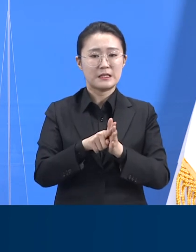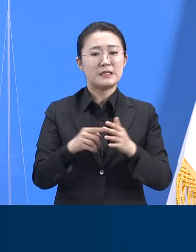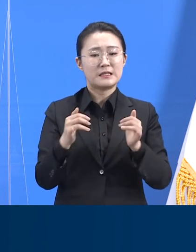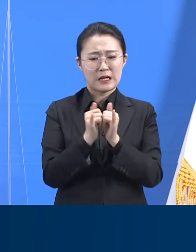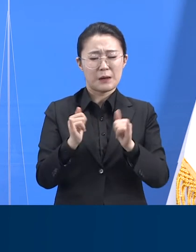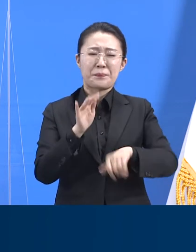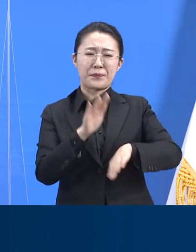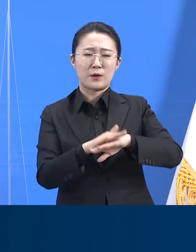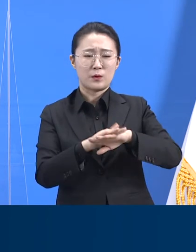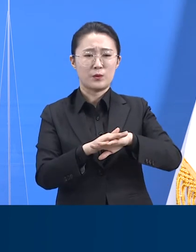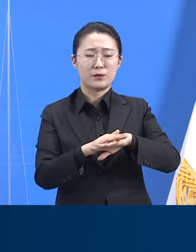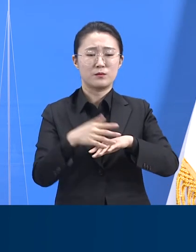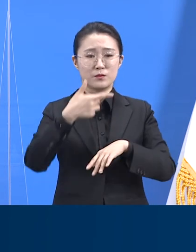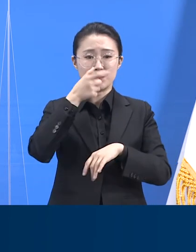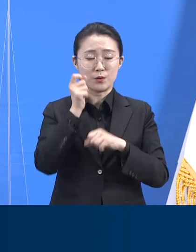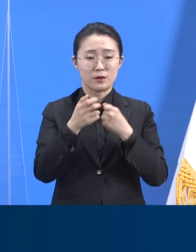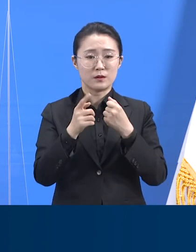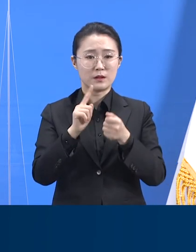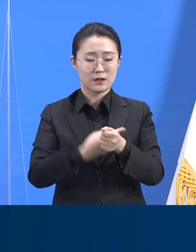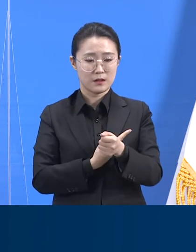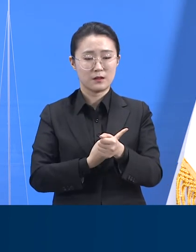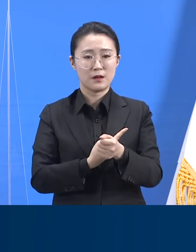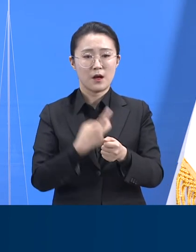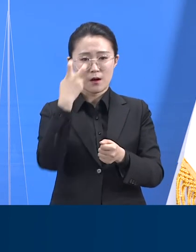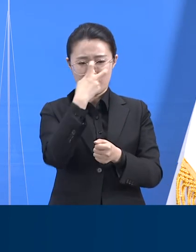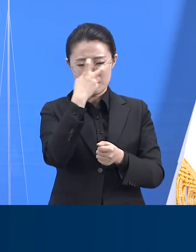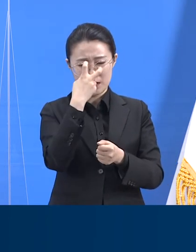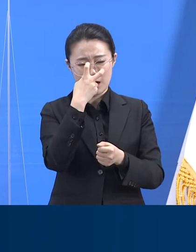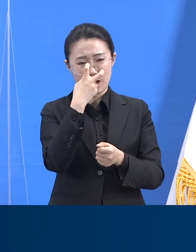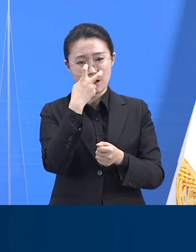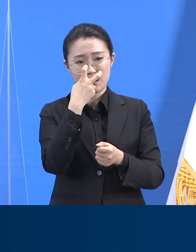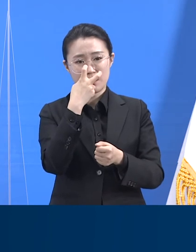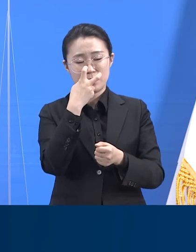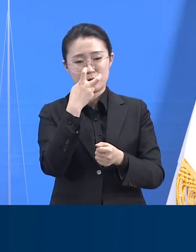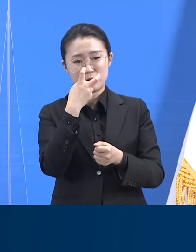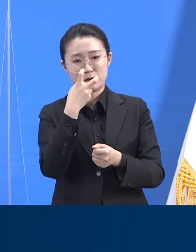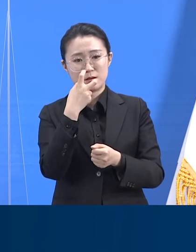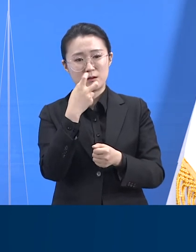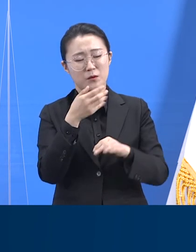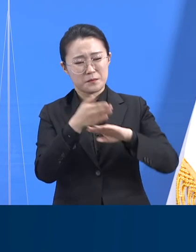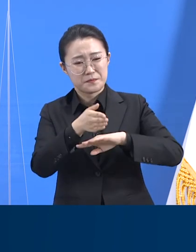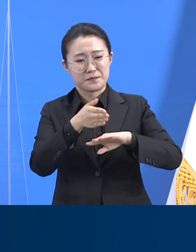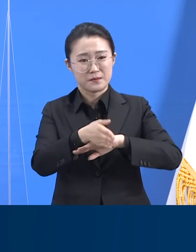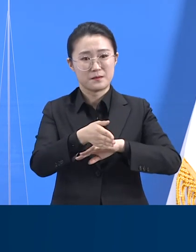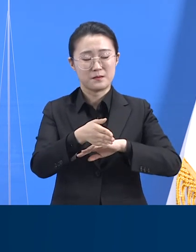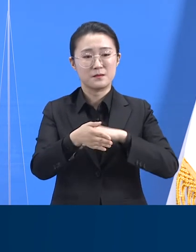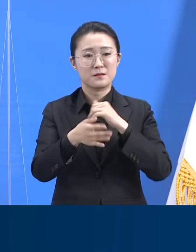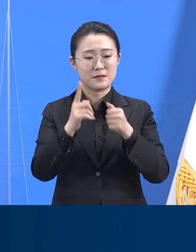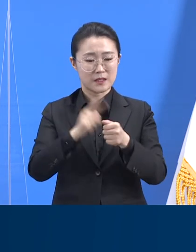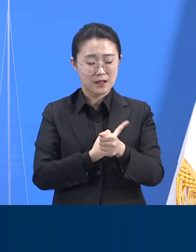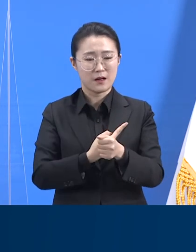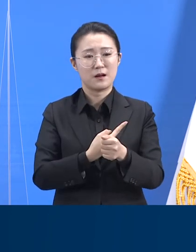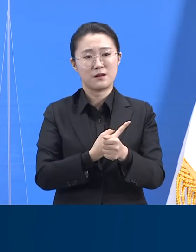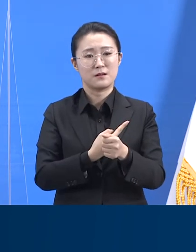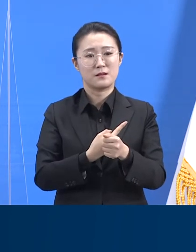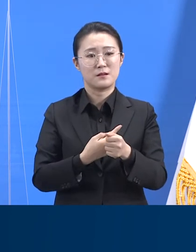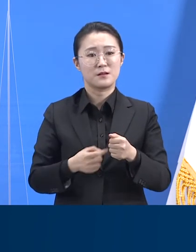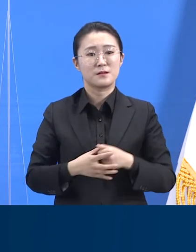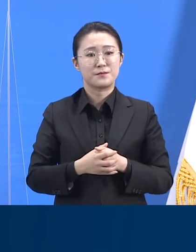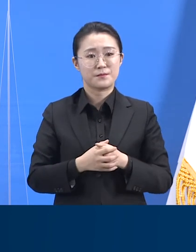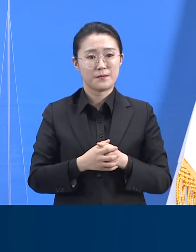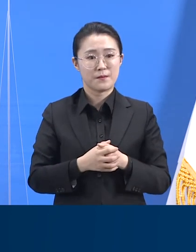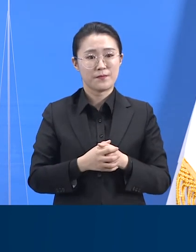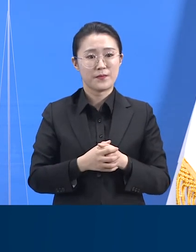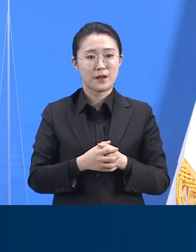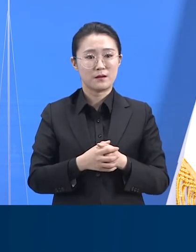부하가 발생하고 이것이 검사 접근성을 저해했기 때문일 것으로 추정합니다. 결국 개선 과제는 크게 세